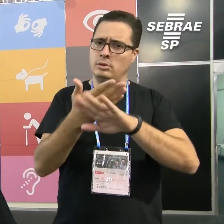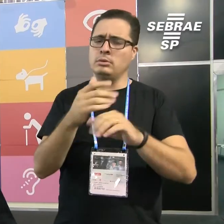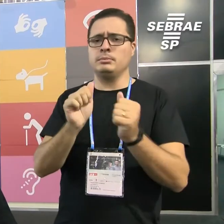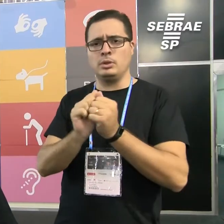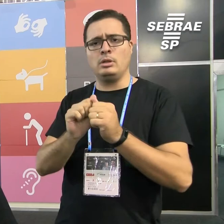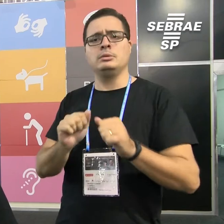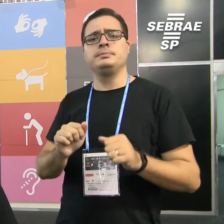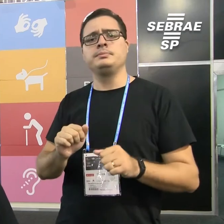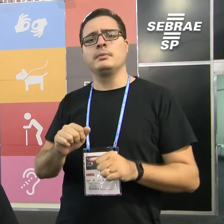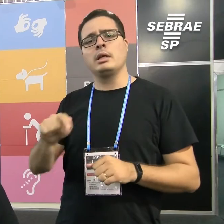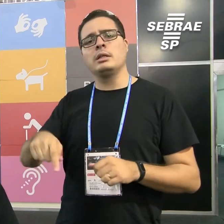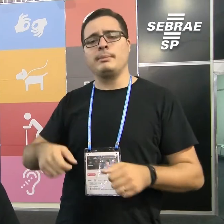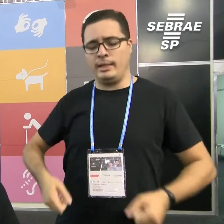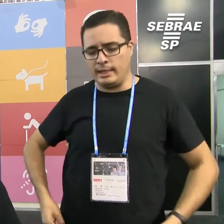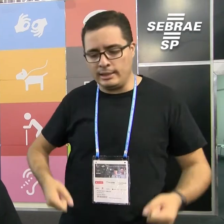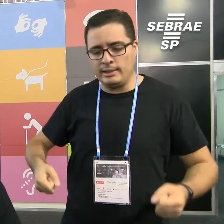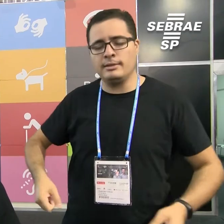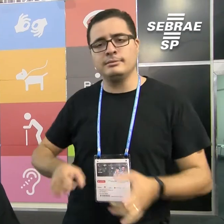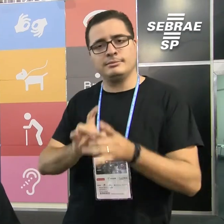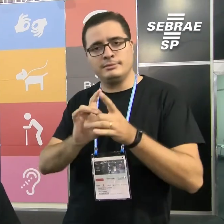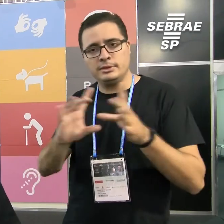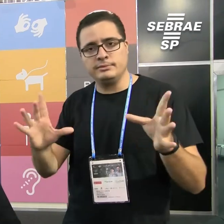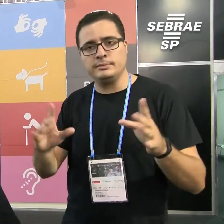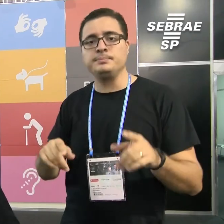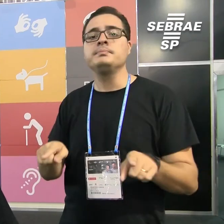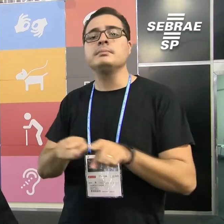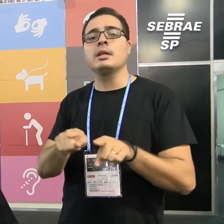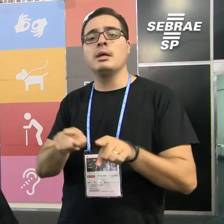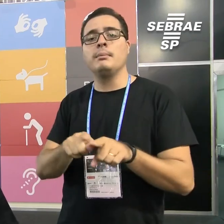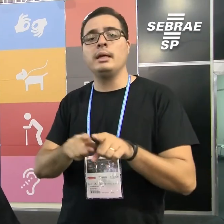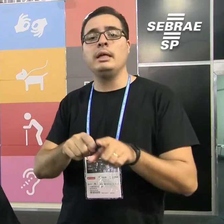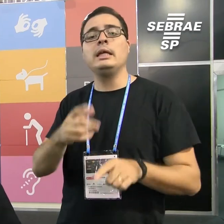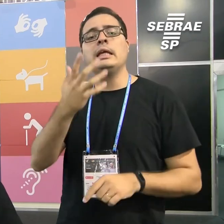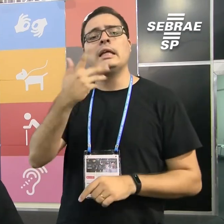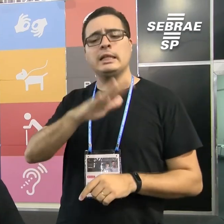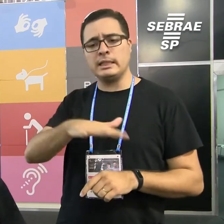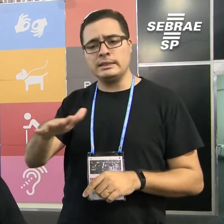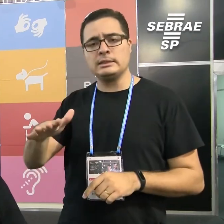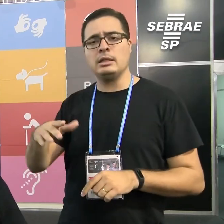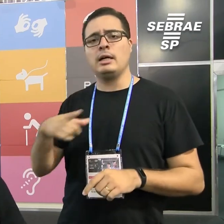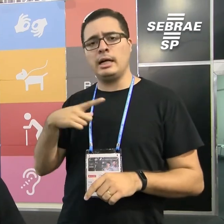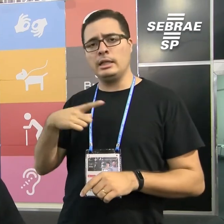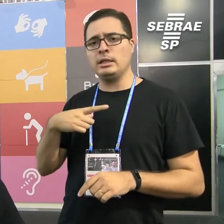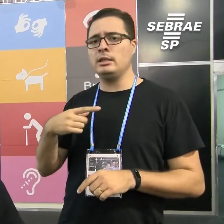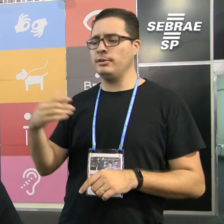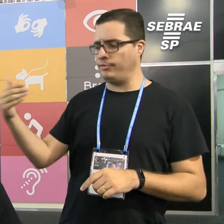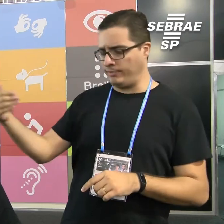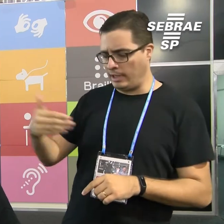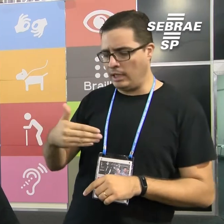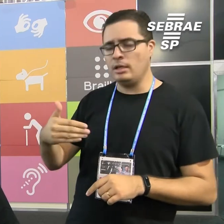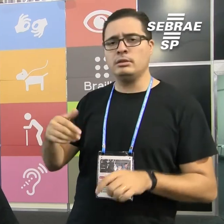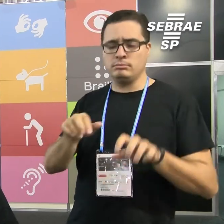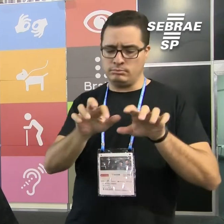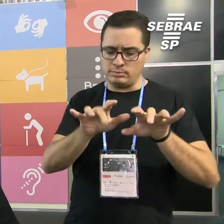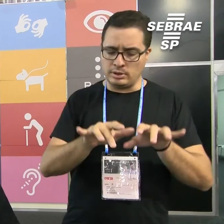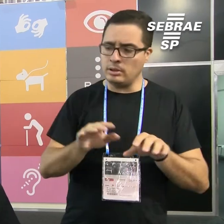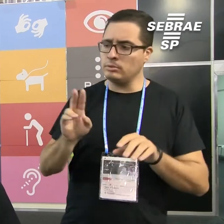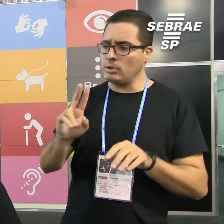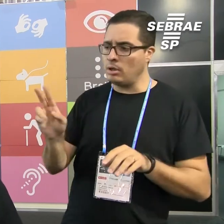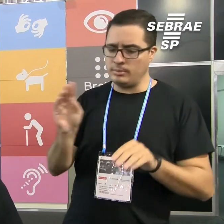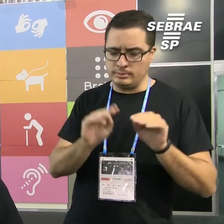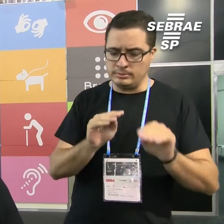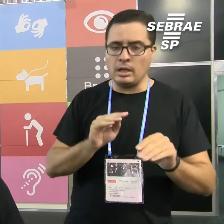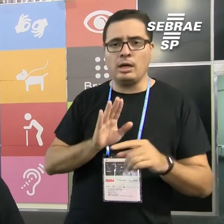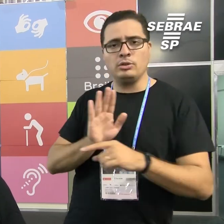Temos cadeiras de rodas disponíveis e tem as crianças que esse ano nós estamos recebendo na feira, né? E que a gente também está